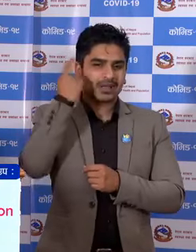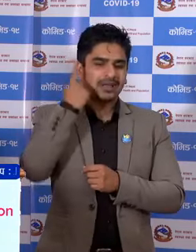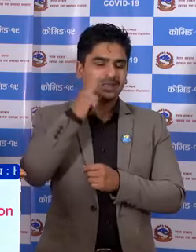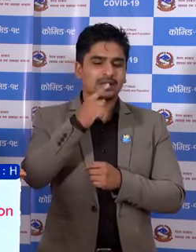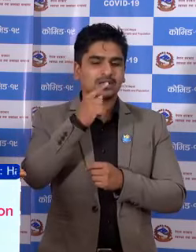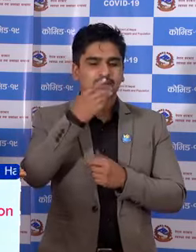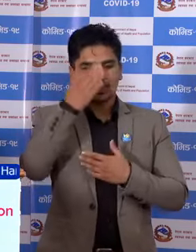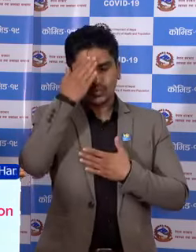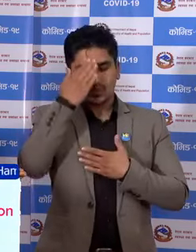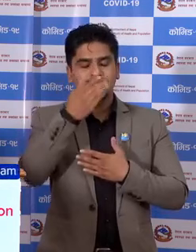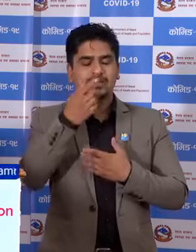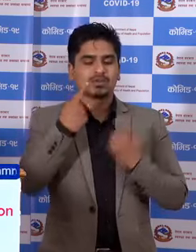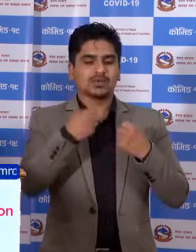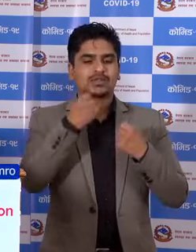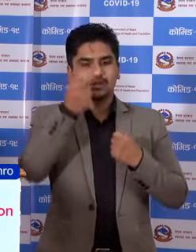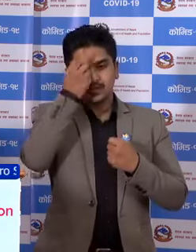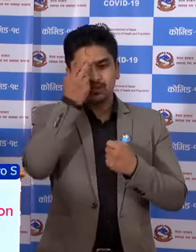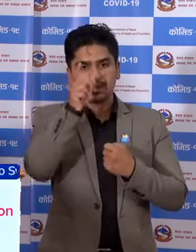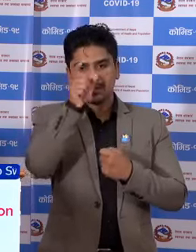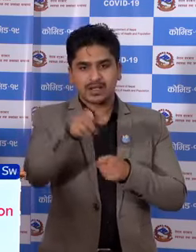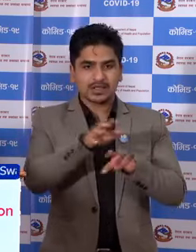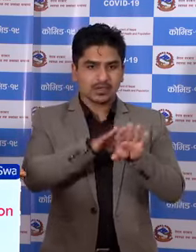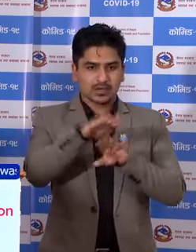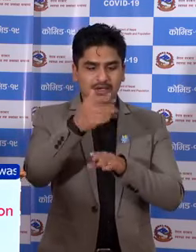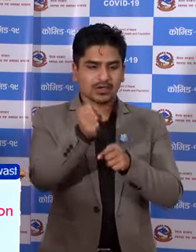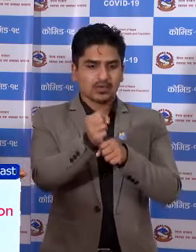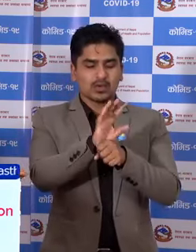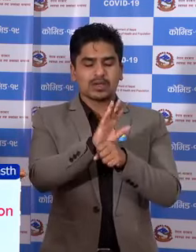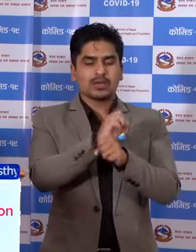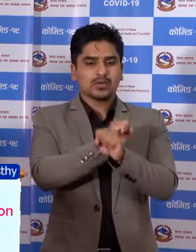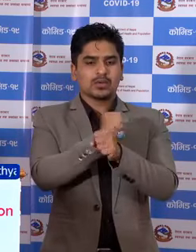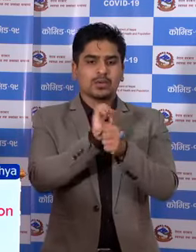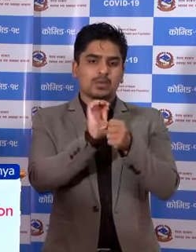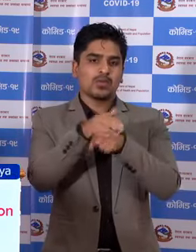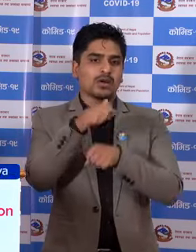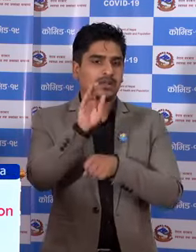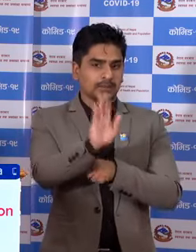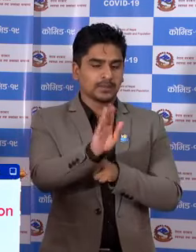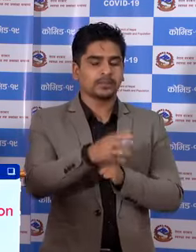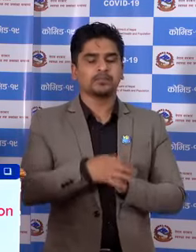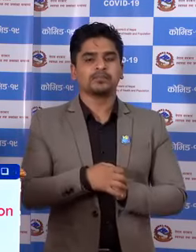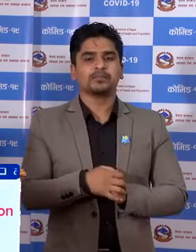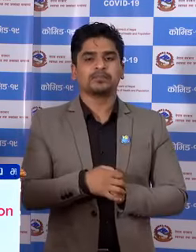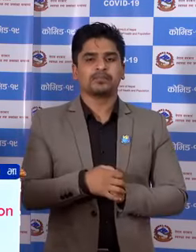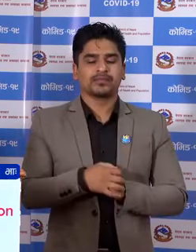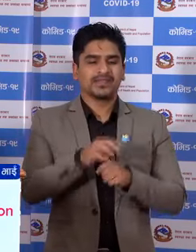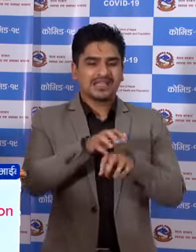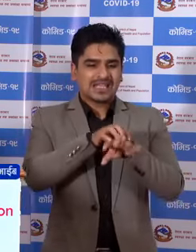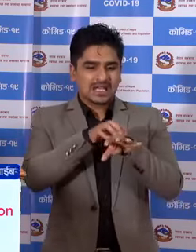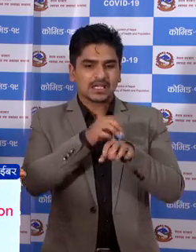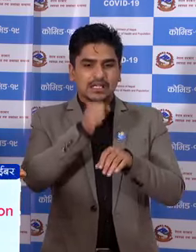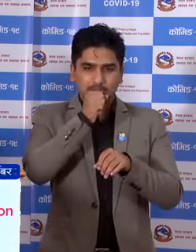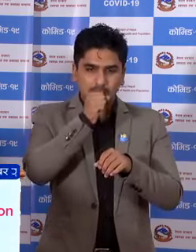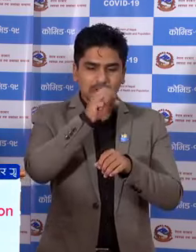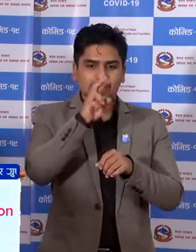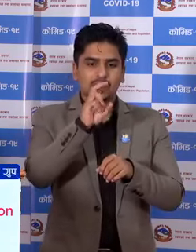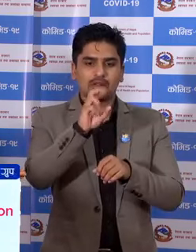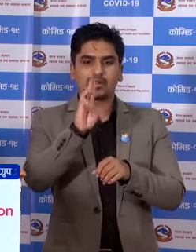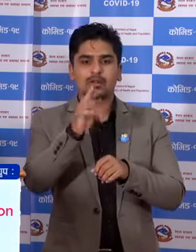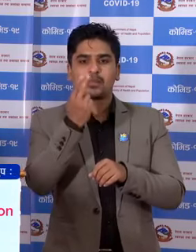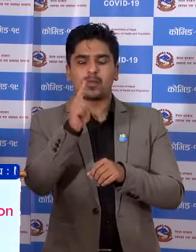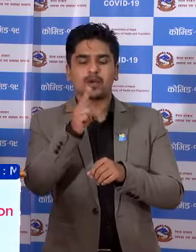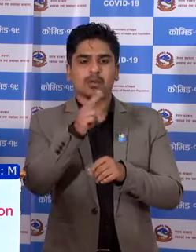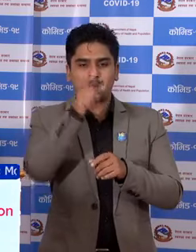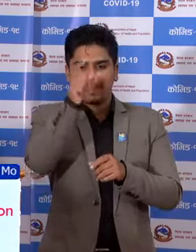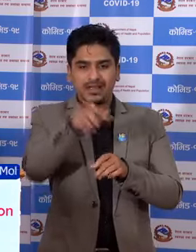स्वास्त्य समस्या भैका बेक्ति अरू लाई कोरोना को जोखिम अजबड़ी उन्छा एलर्जी खोकी रद्धम भैको